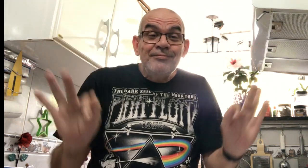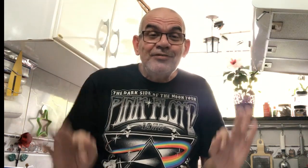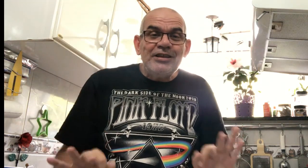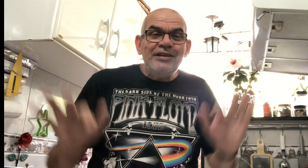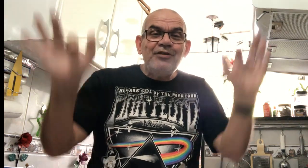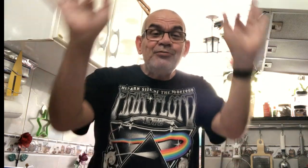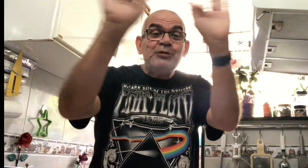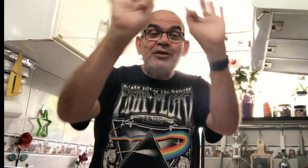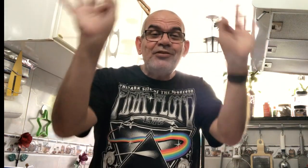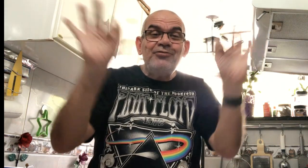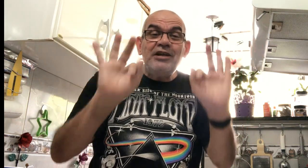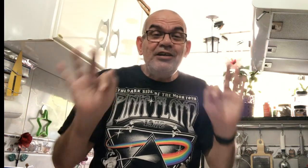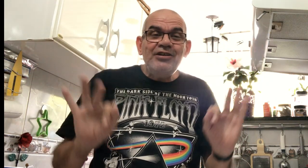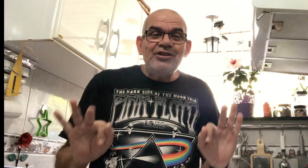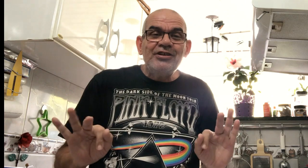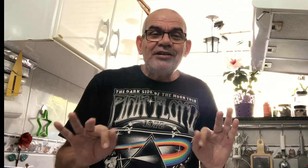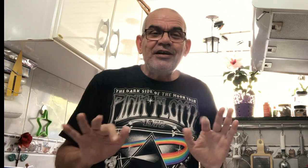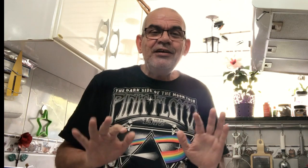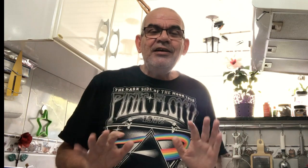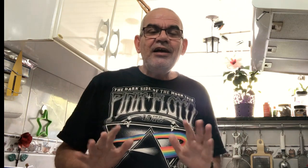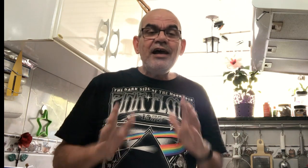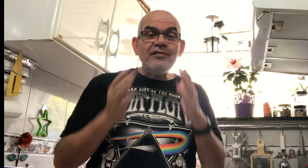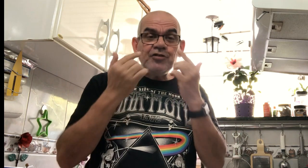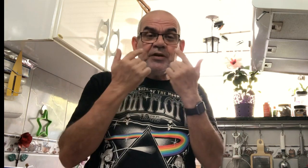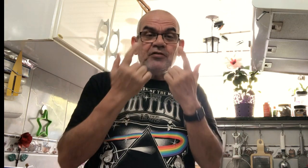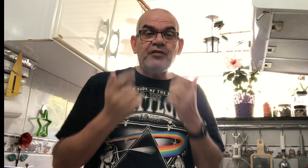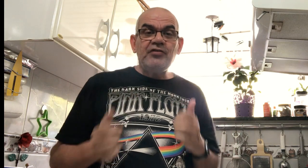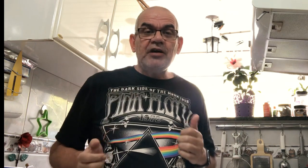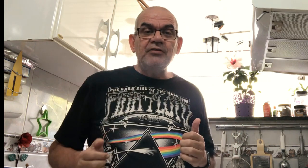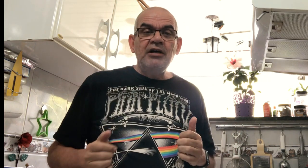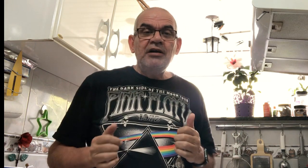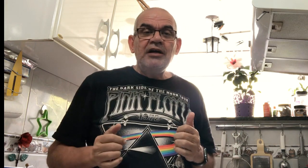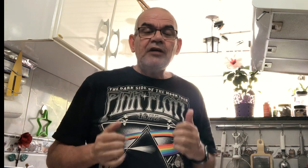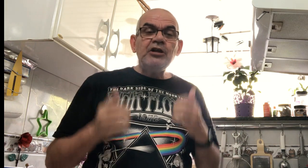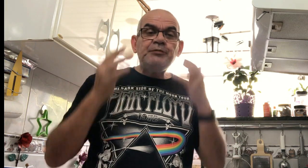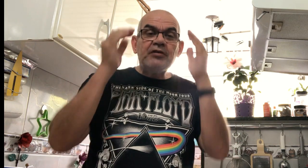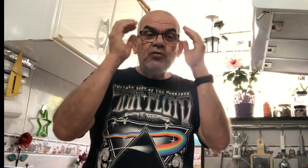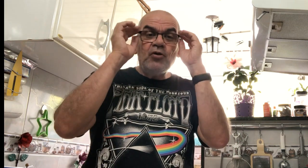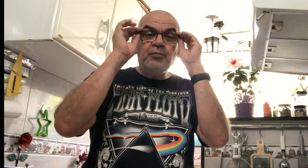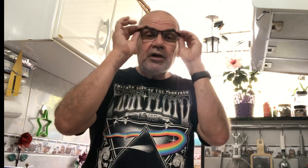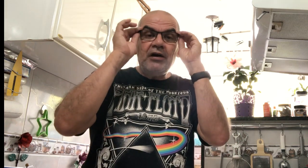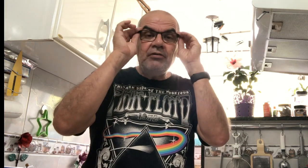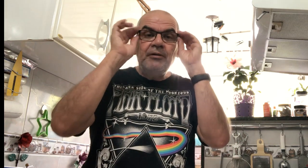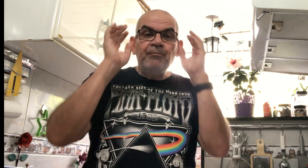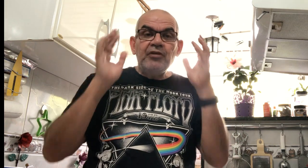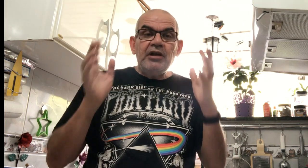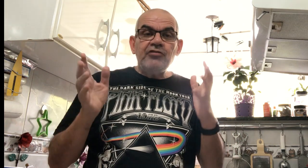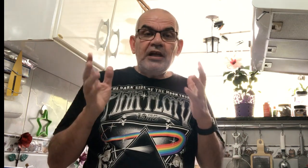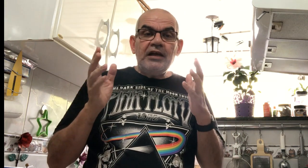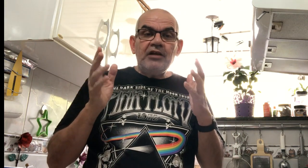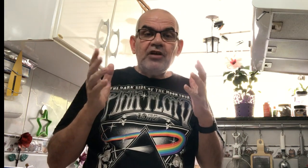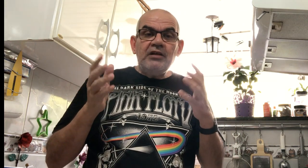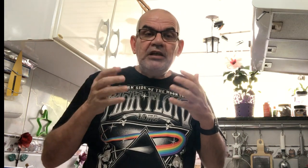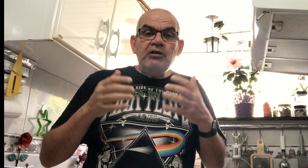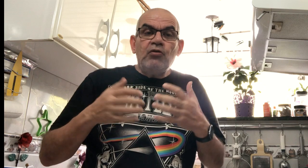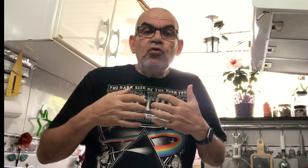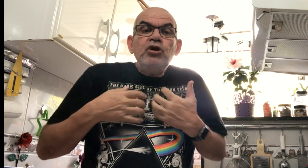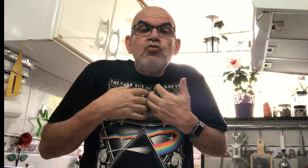Você tem que fazer uma expressão feliz. Tá? Essa é a expressão facial. Agora, a expressão corporal, ela já inclui o